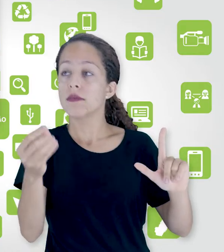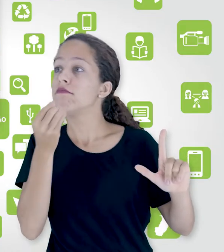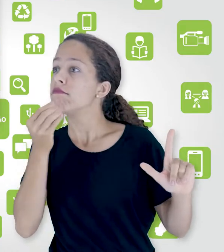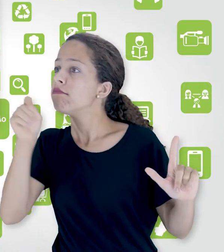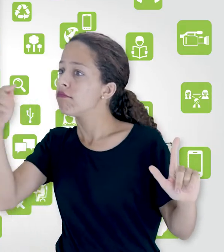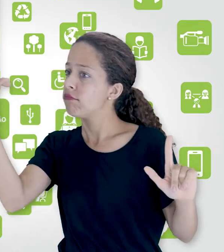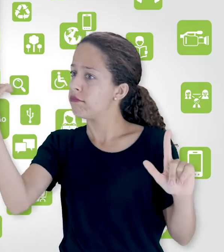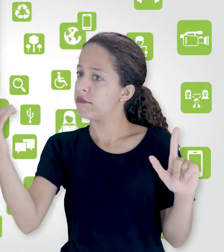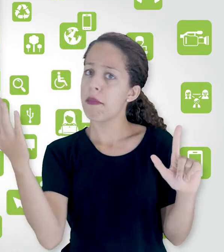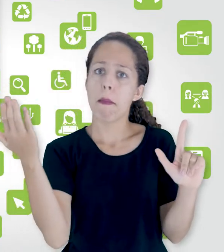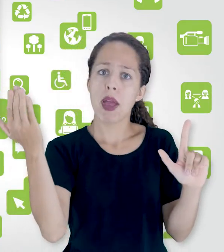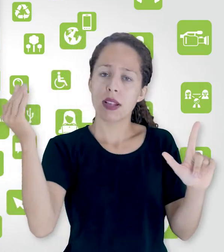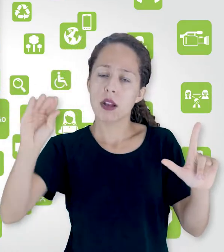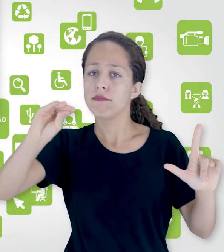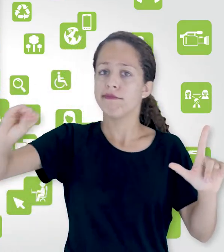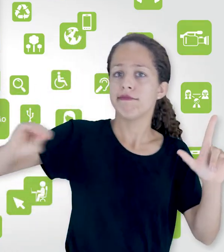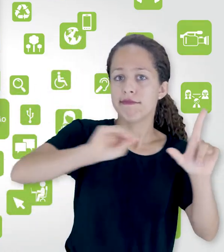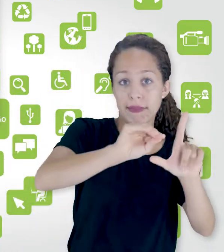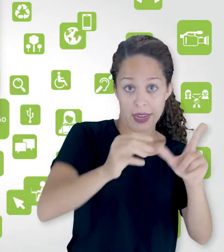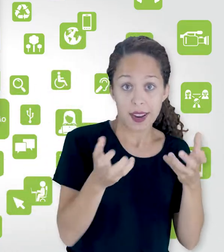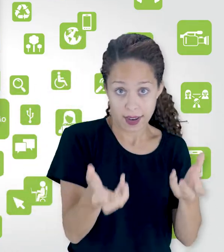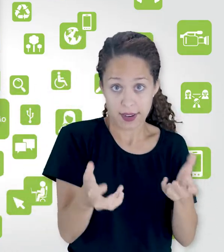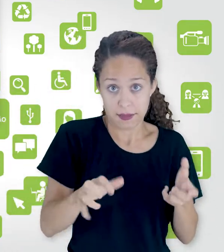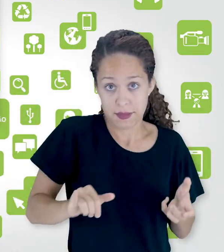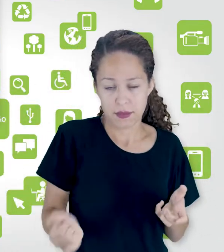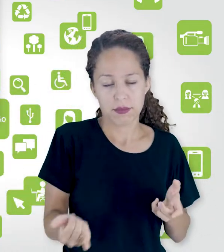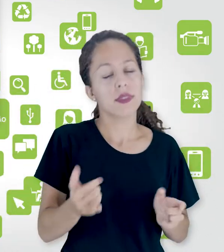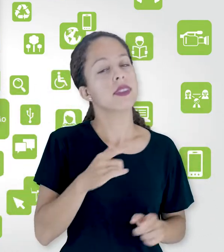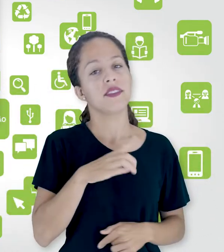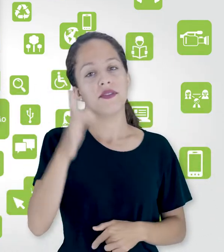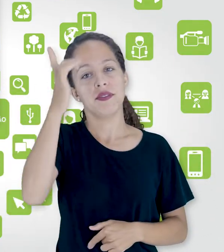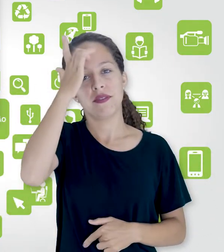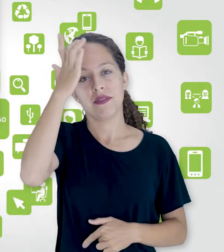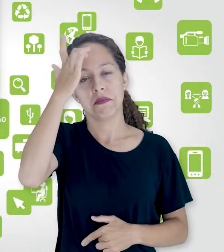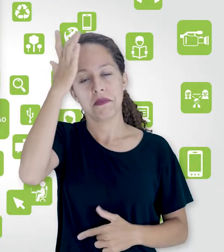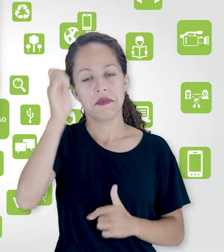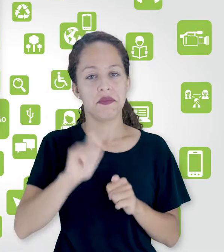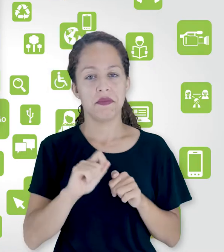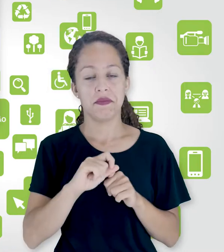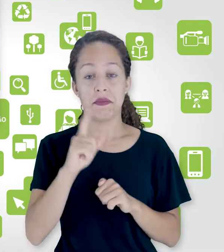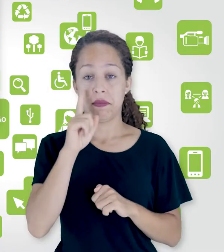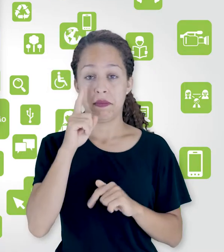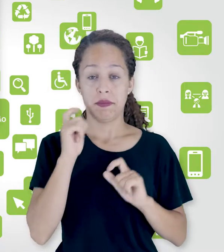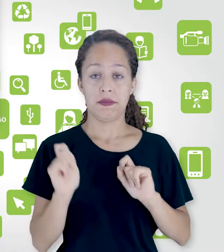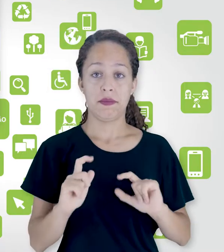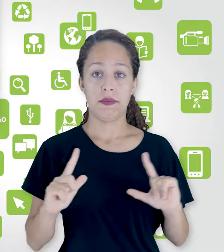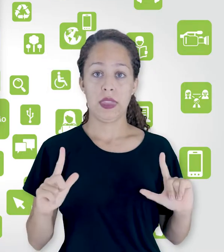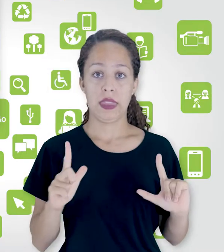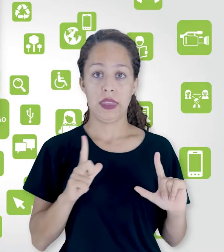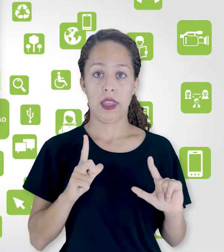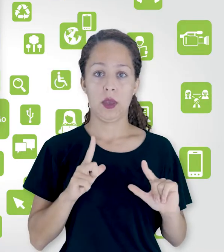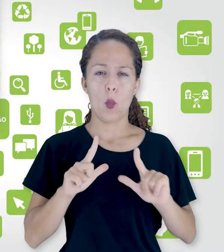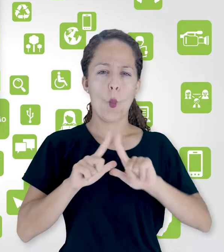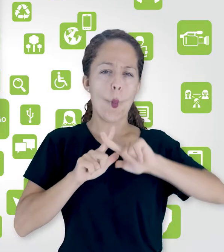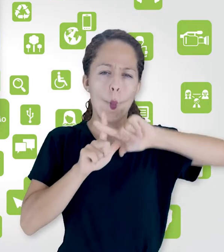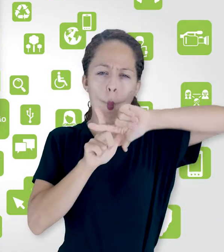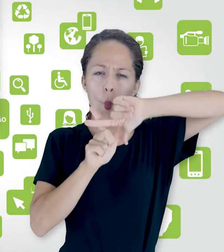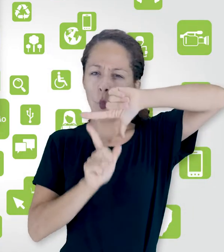atividades que foram criados na outra sala. Então tem um jeito bem fácil de fazer isso. Eu estou com uma sala aqui em branco e